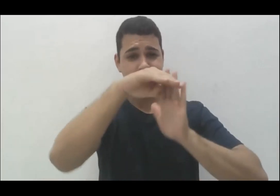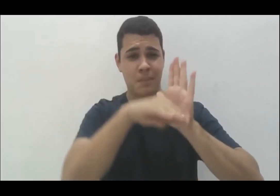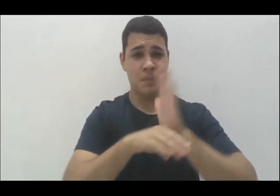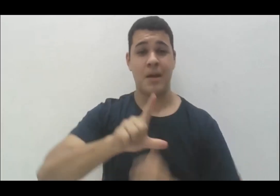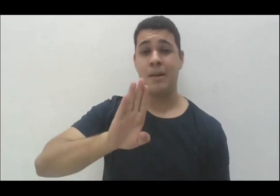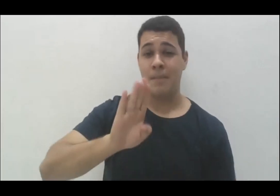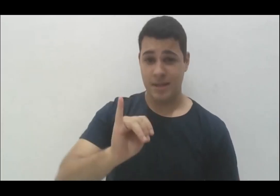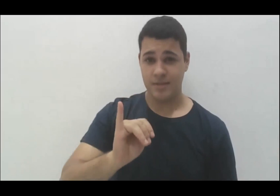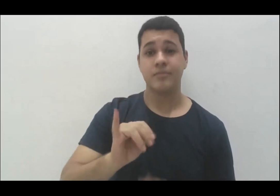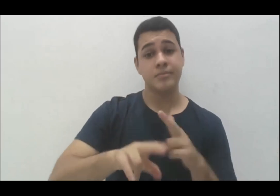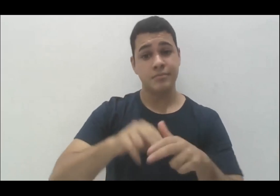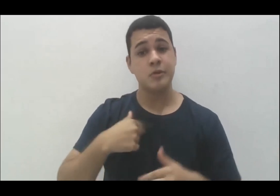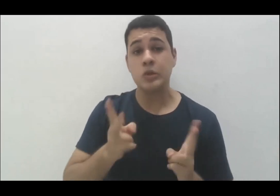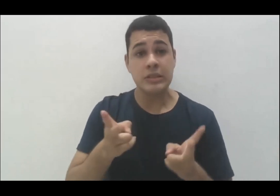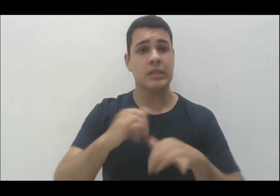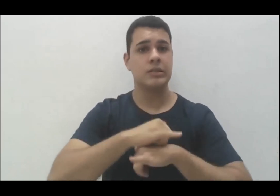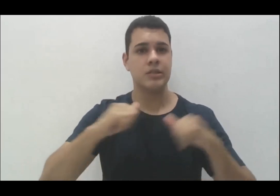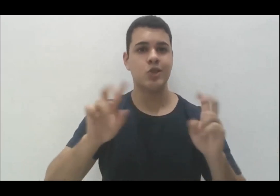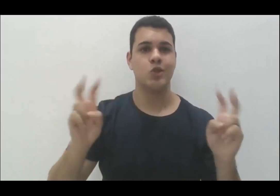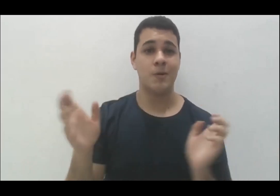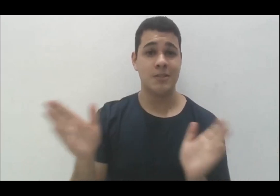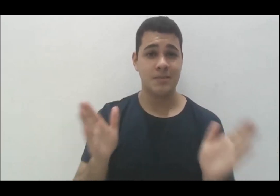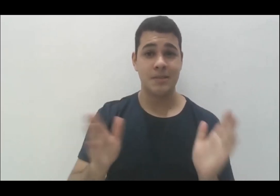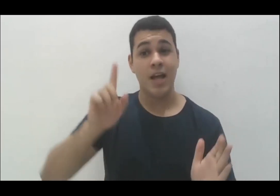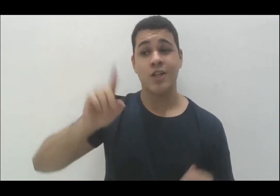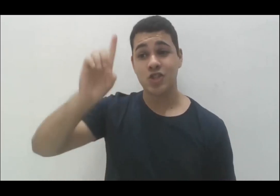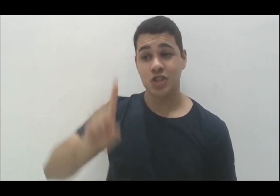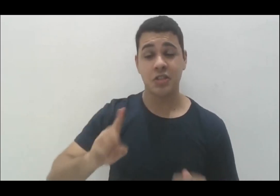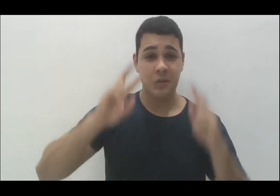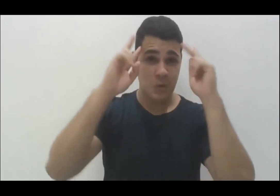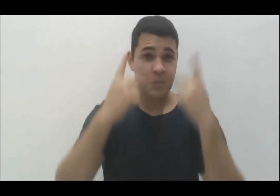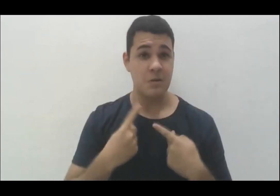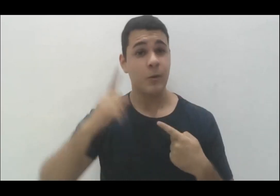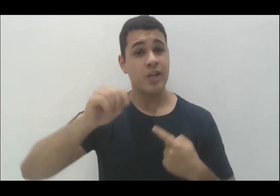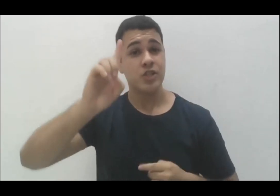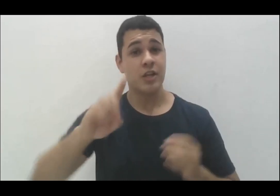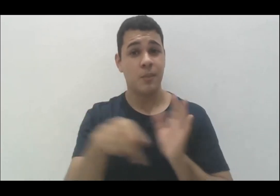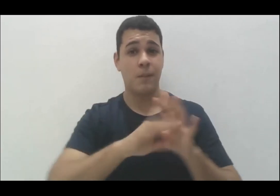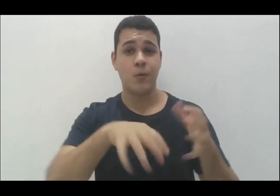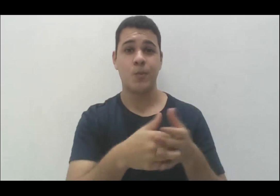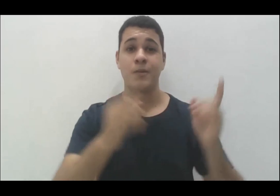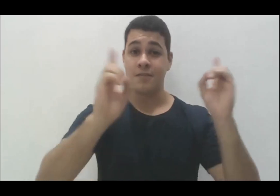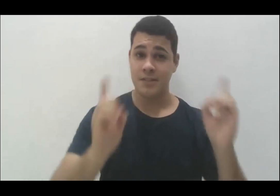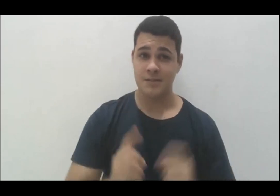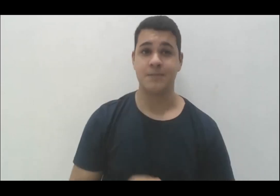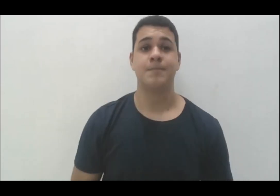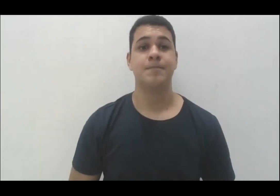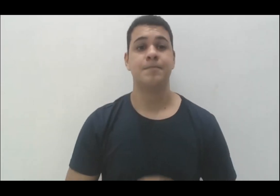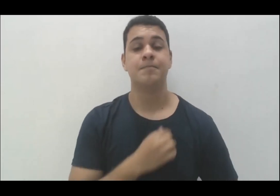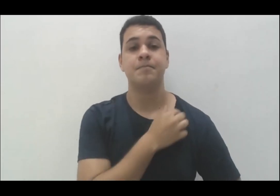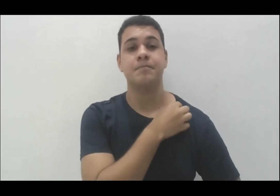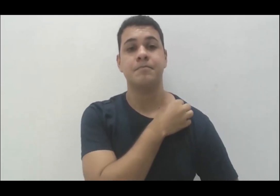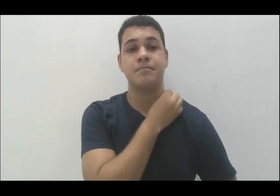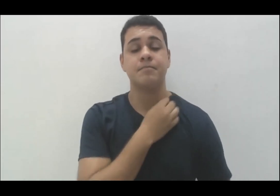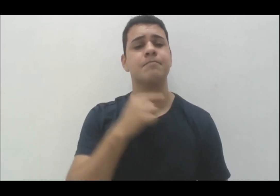acessibilidade nessa dimensão do direito humano, porque é um direito dessa população. E esse conjunto